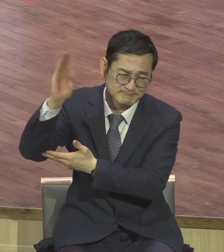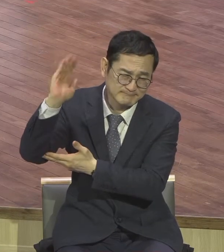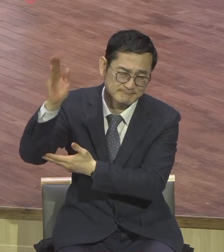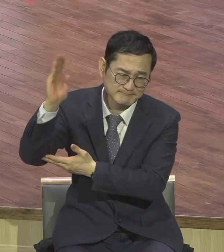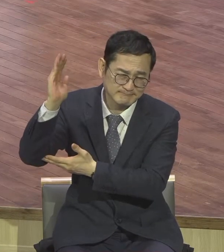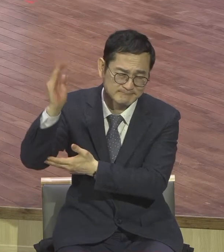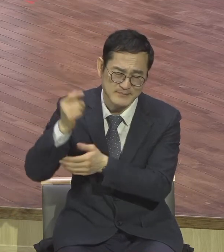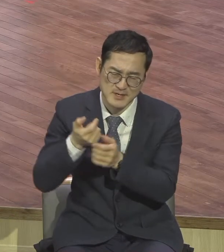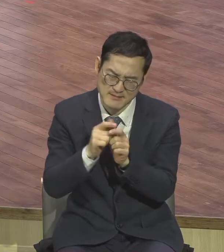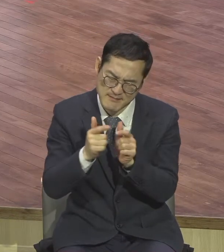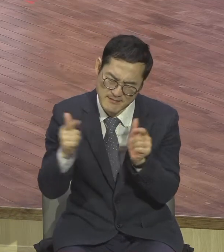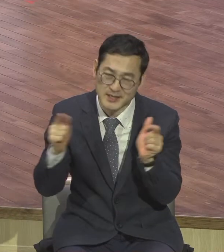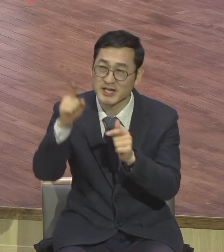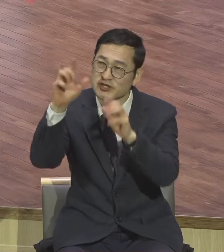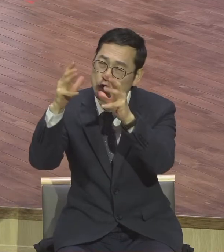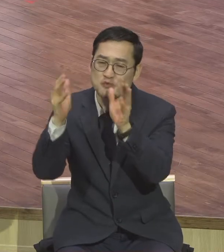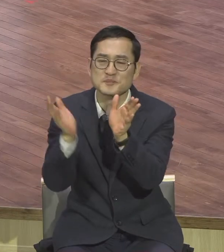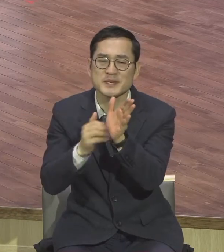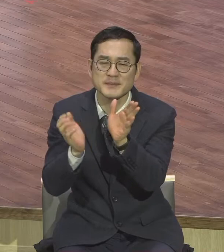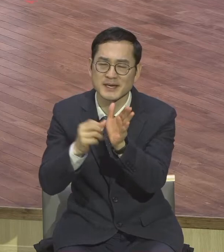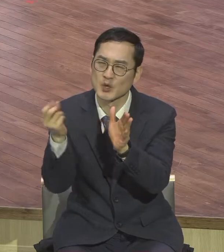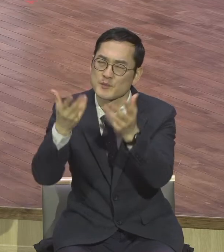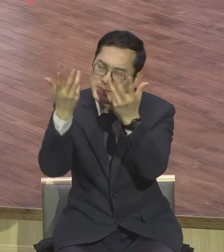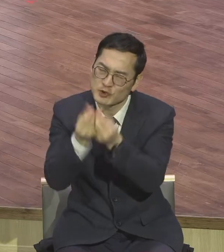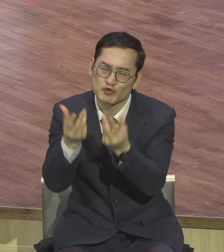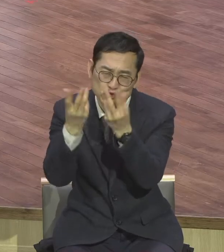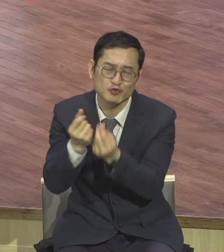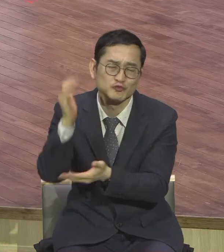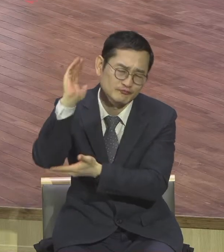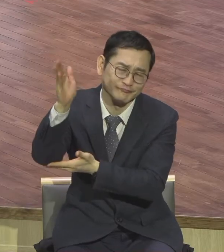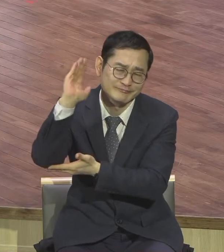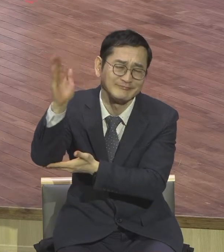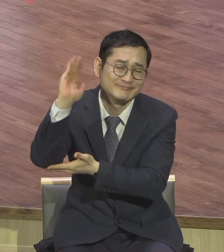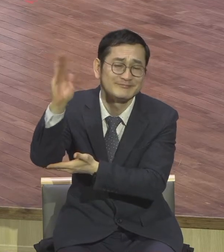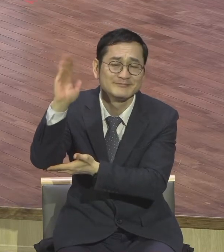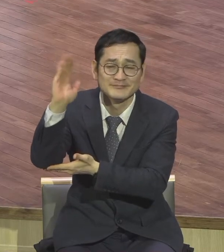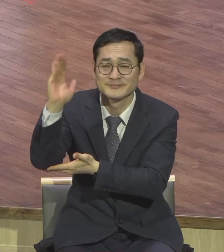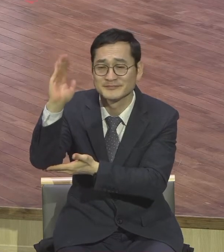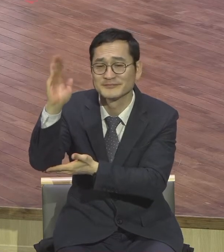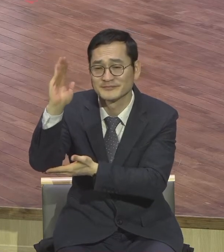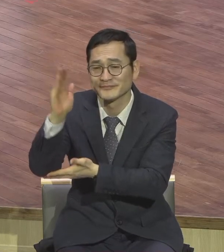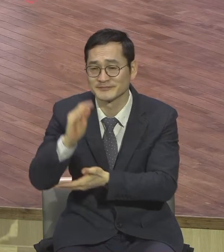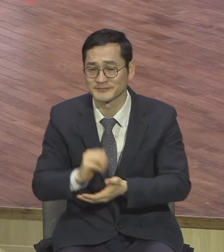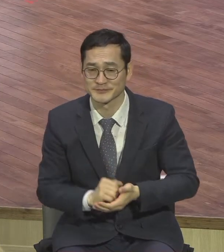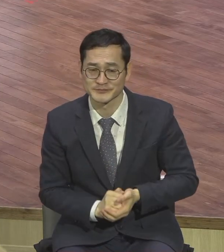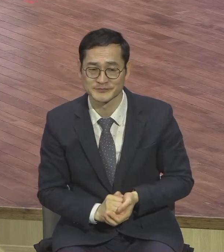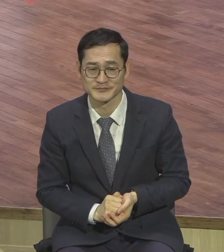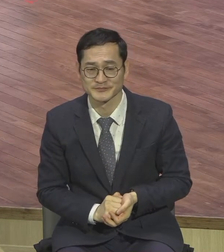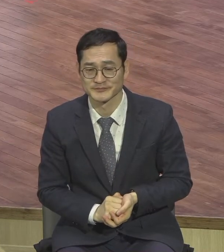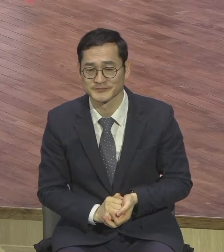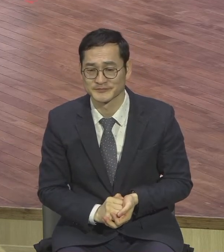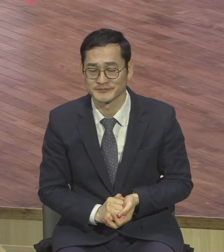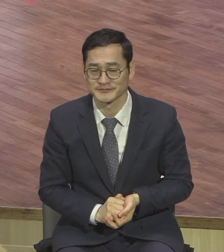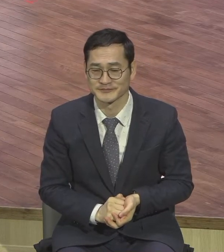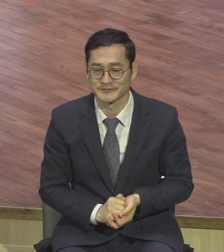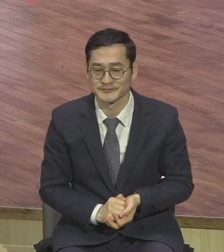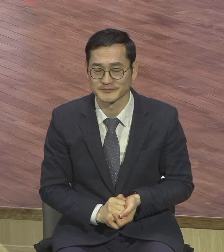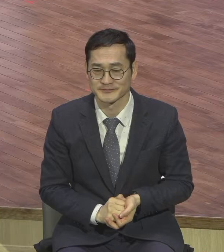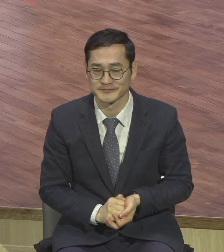천국 비유에 대해서 그렇게 말씀을 많이 그렇게 하시면서